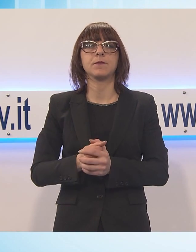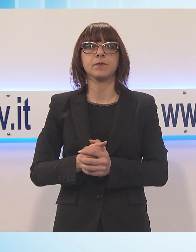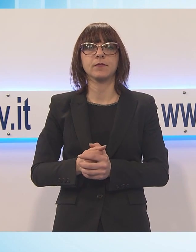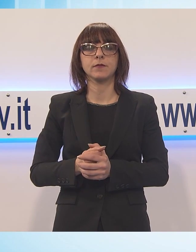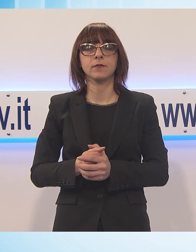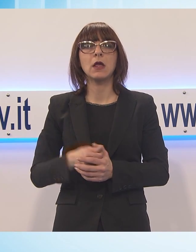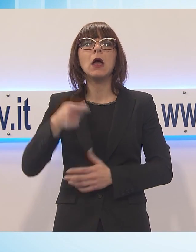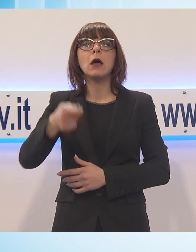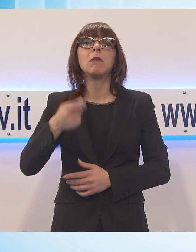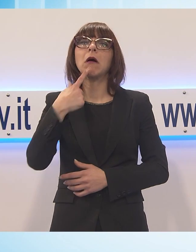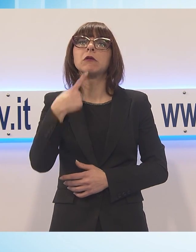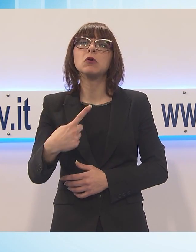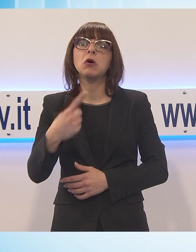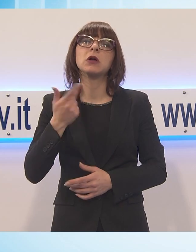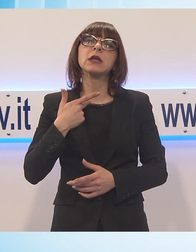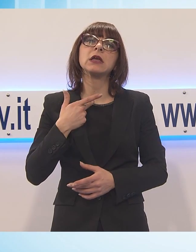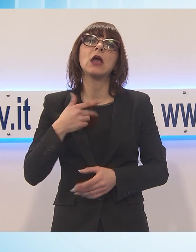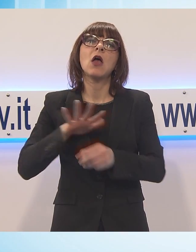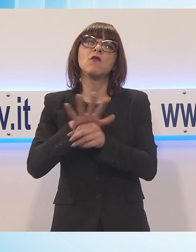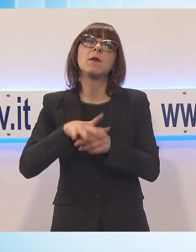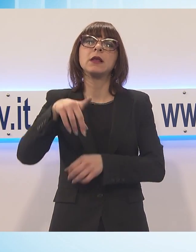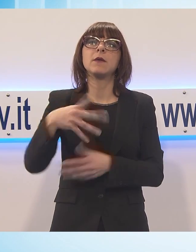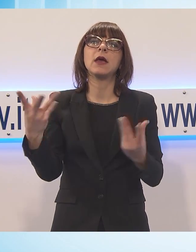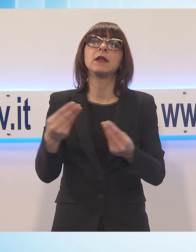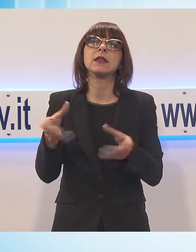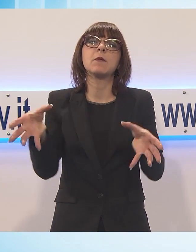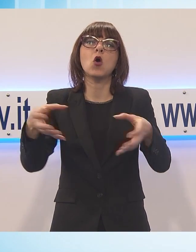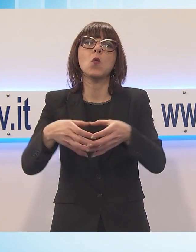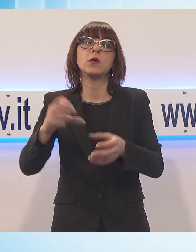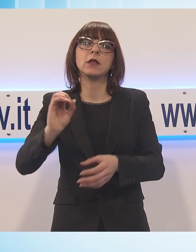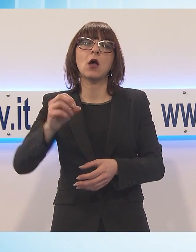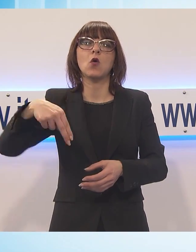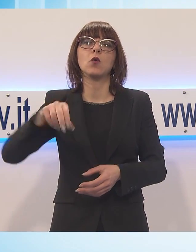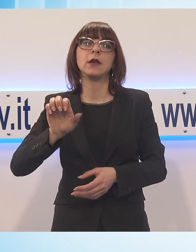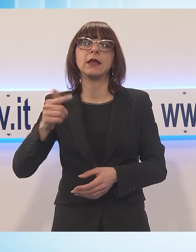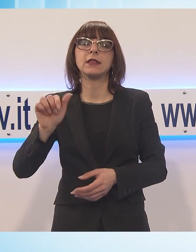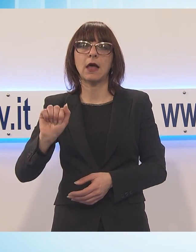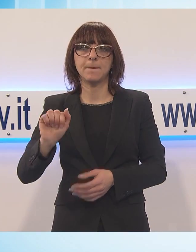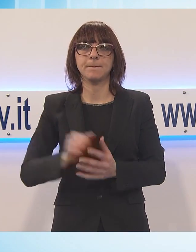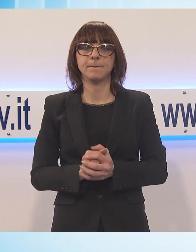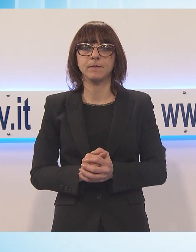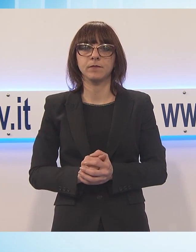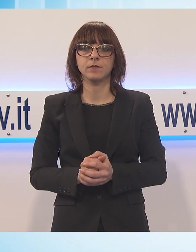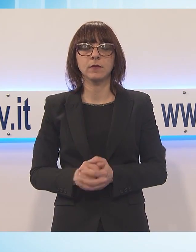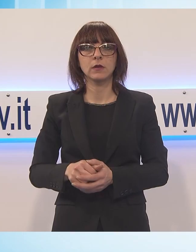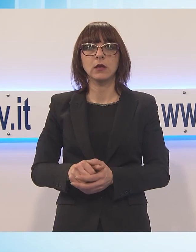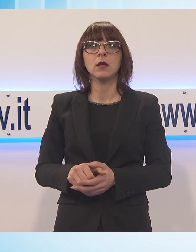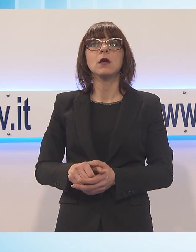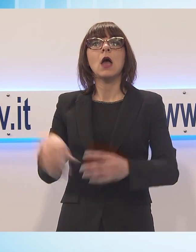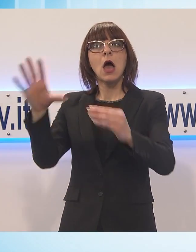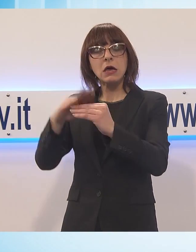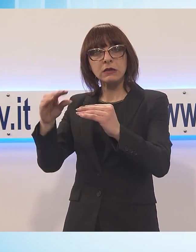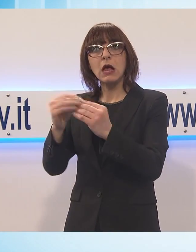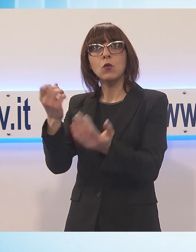con l'importante contributo anche della famiglia Pieri. È un restauro importante, fatto da un restauratore molto bravo come